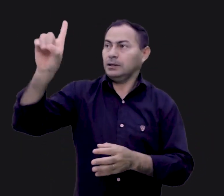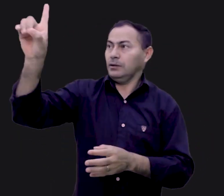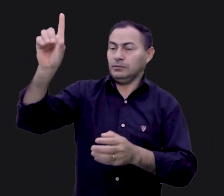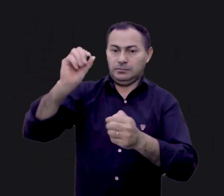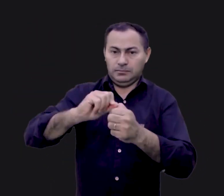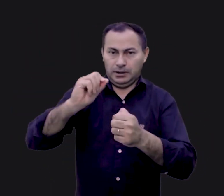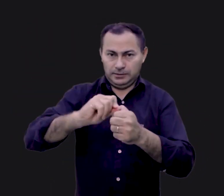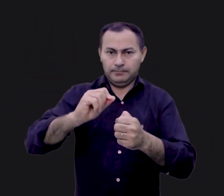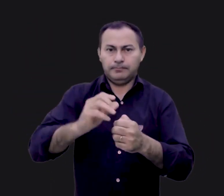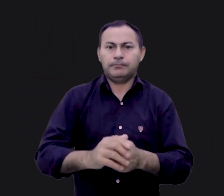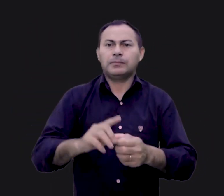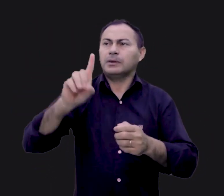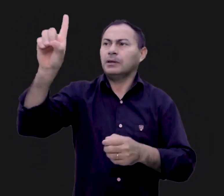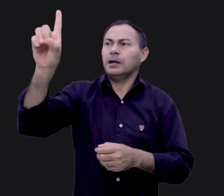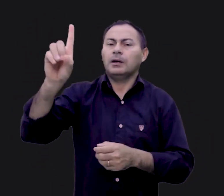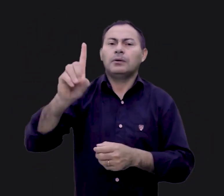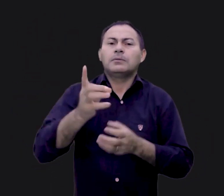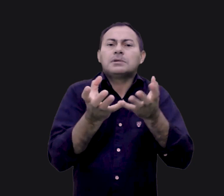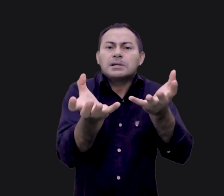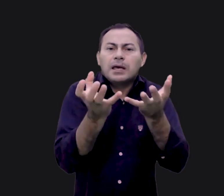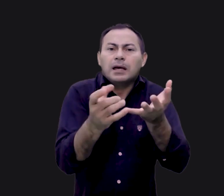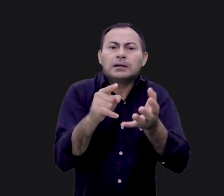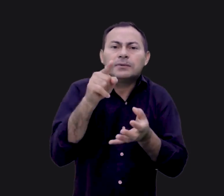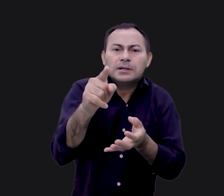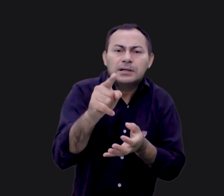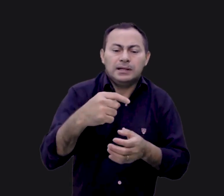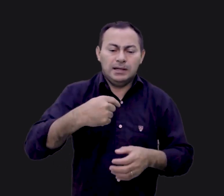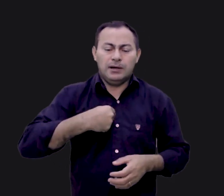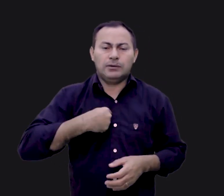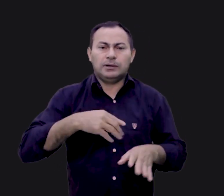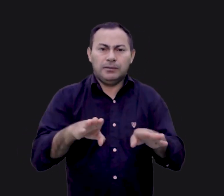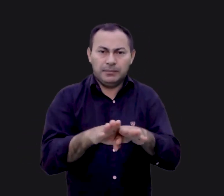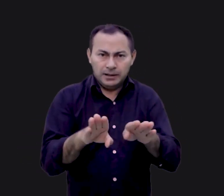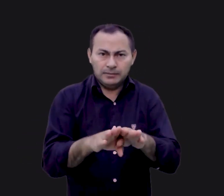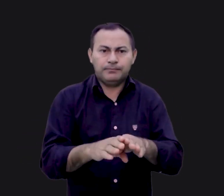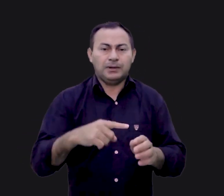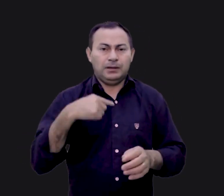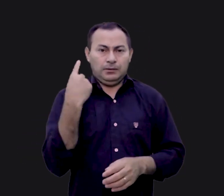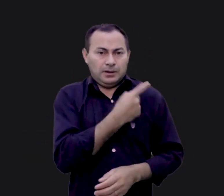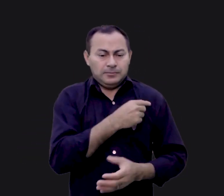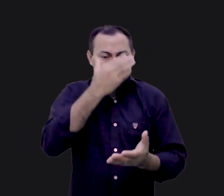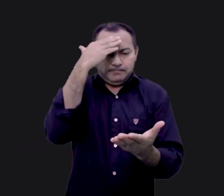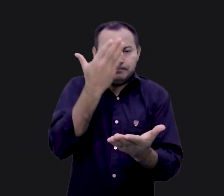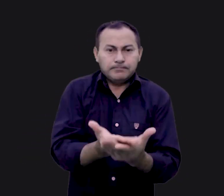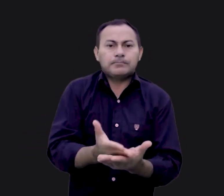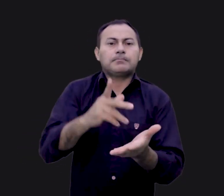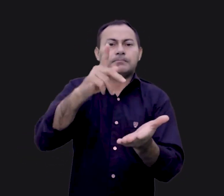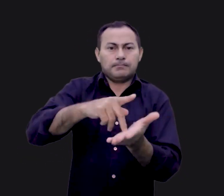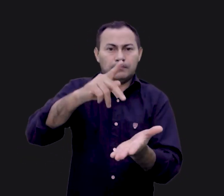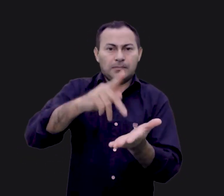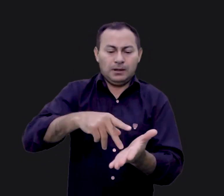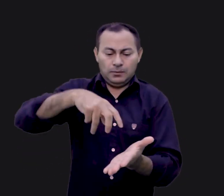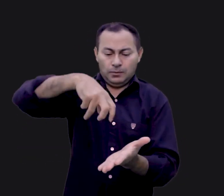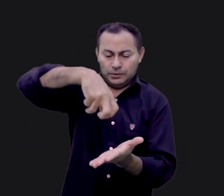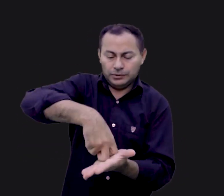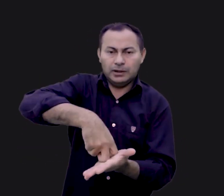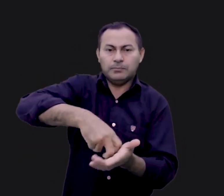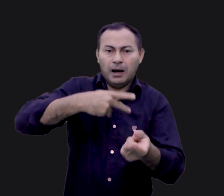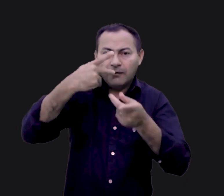Deus fez. O que Deus espera de você e de mim é que criamos nessa verdade quando ele nos fala